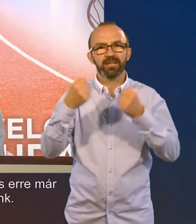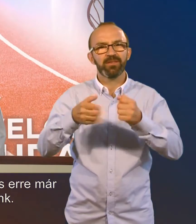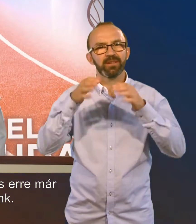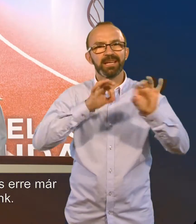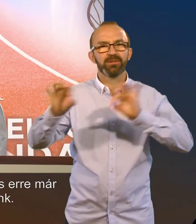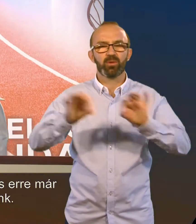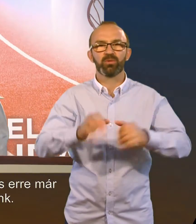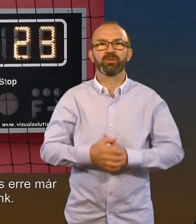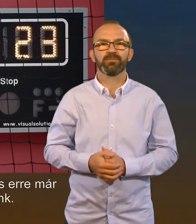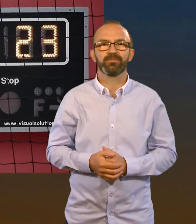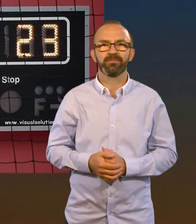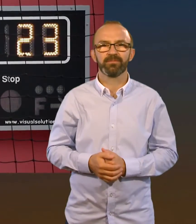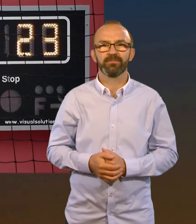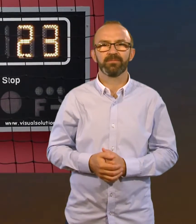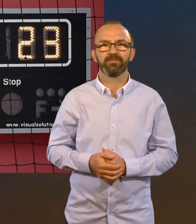már is nagyon van kíván biztosan.